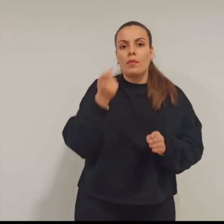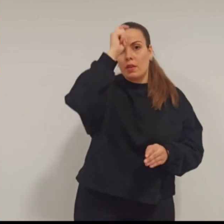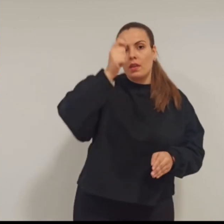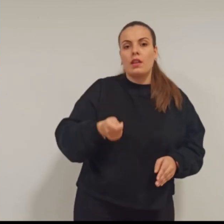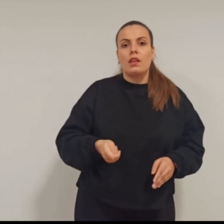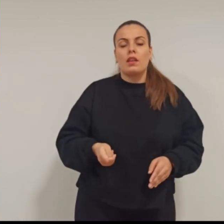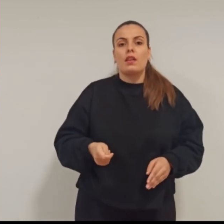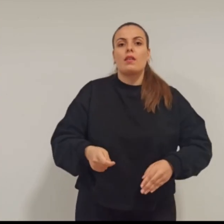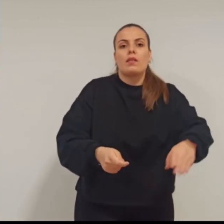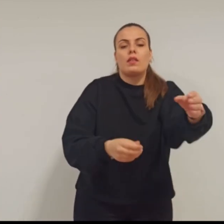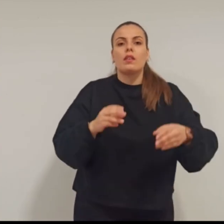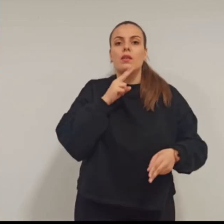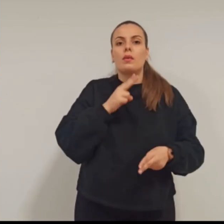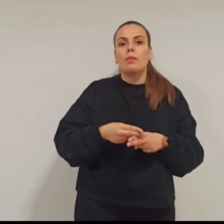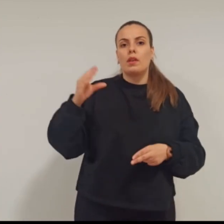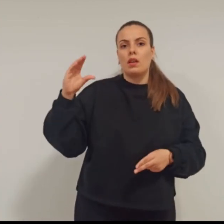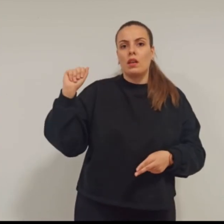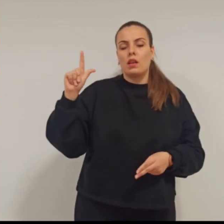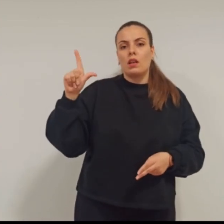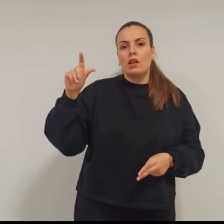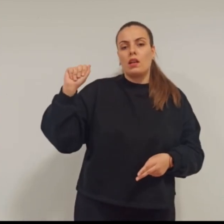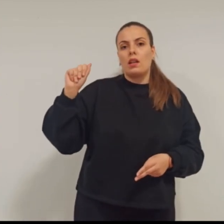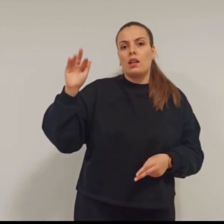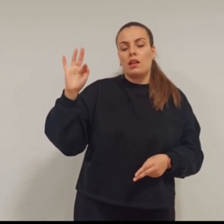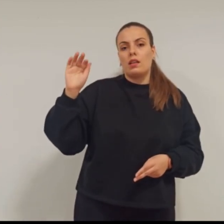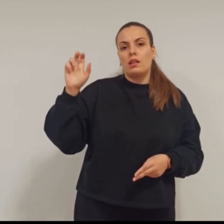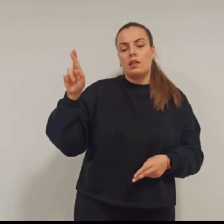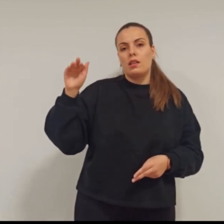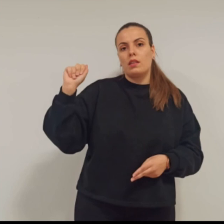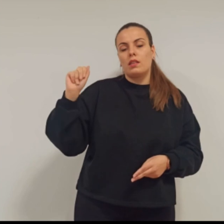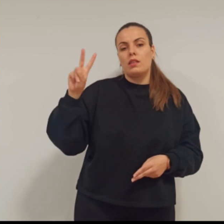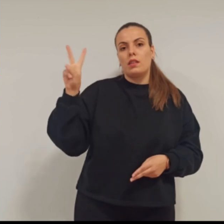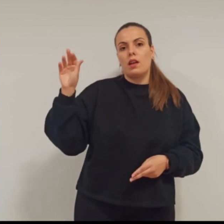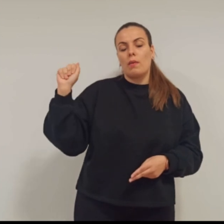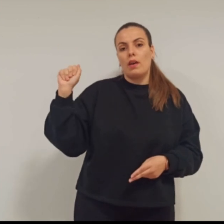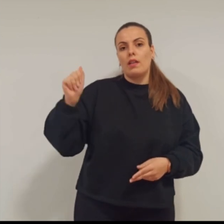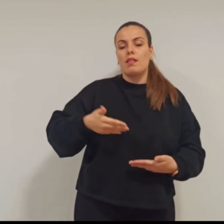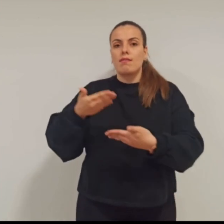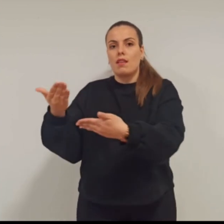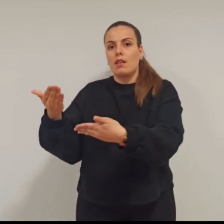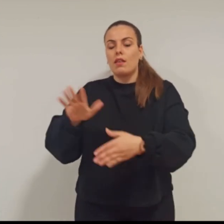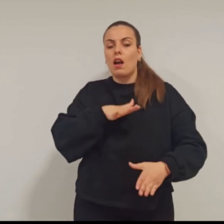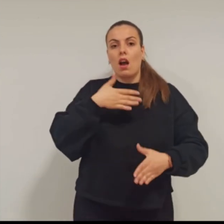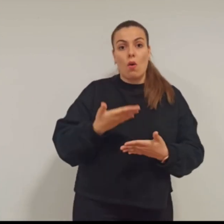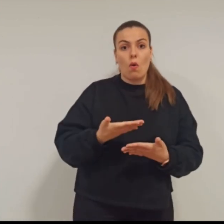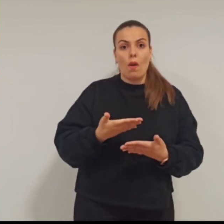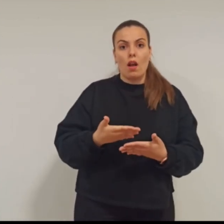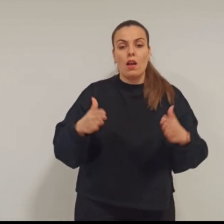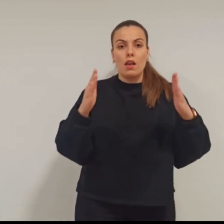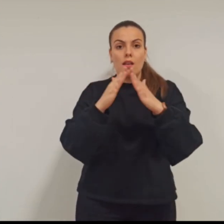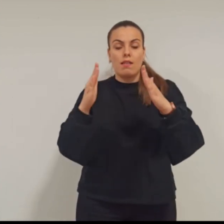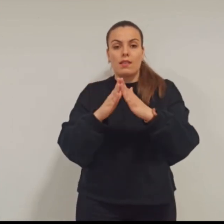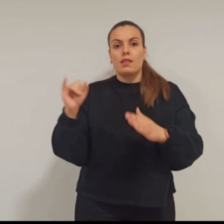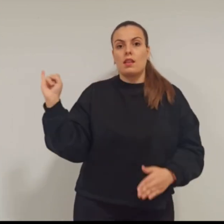Calatrava, C-A-L-A-T-R-A-V-A, Dar. Ahora, caso de